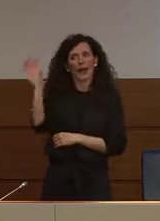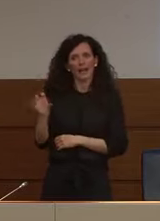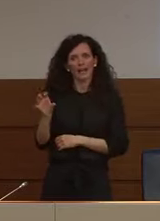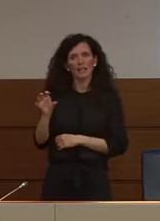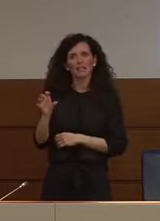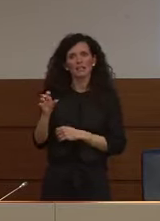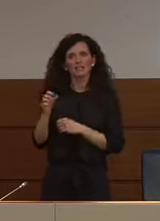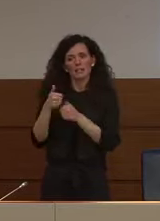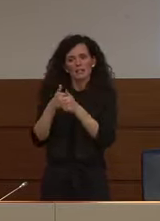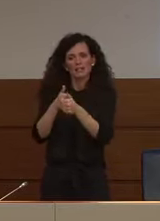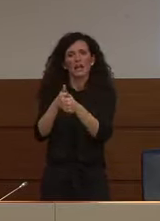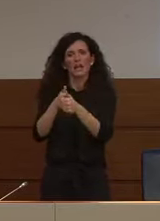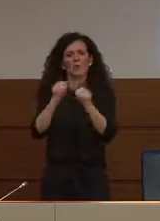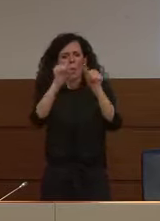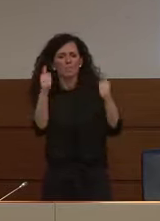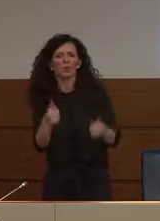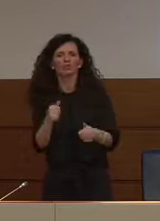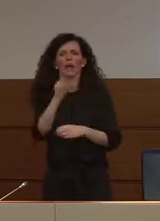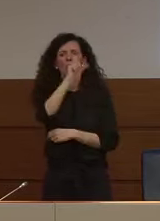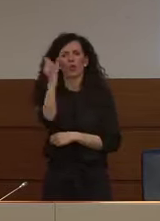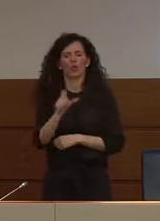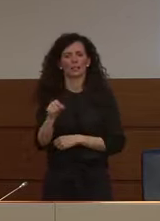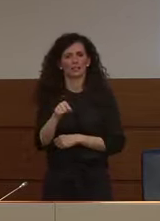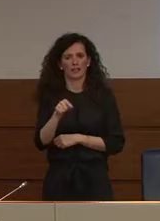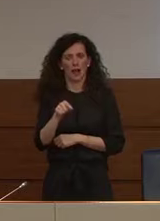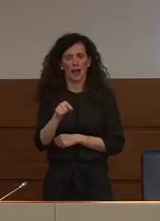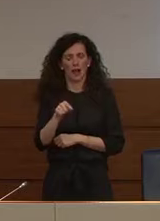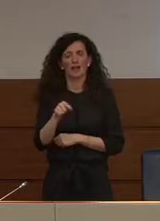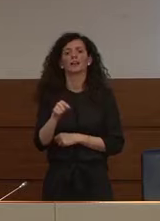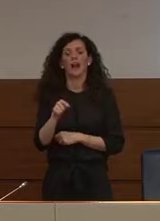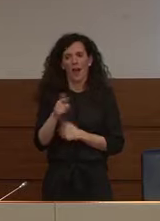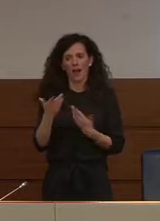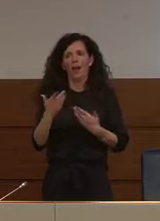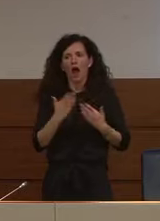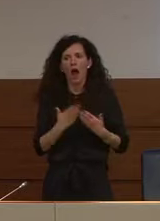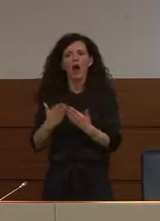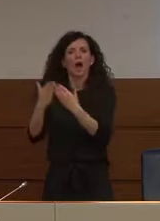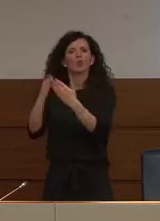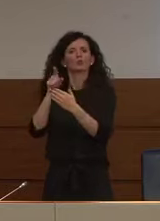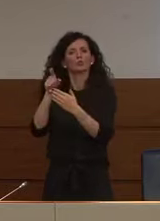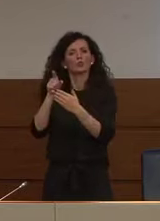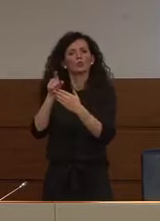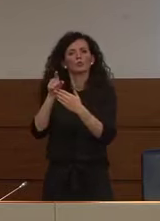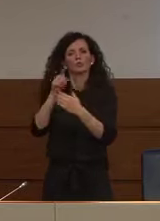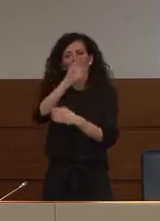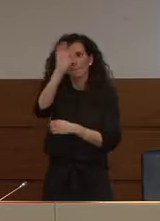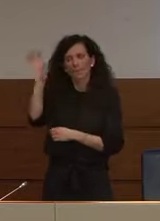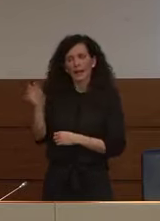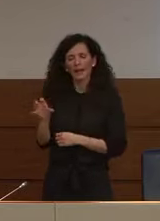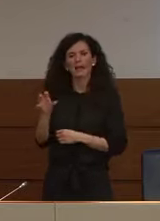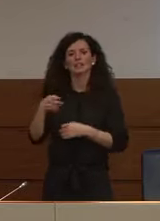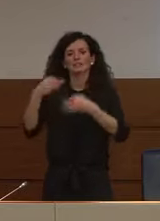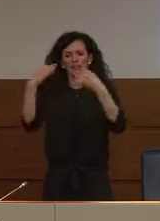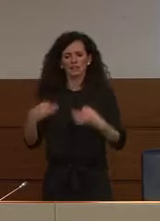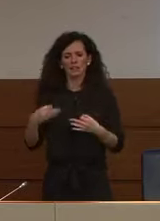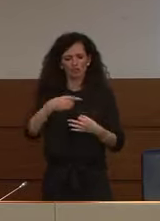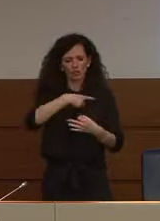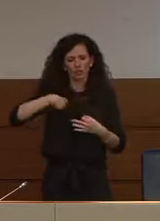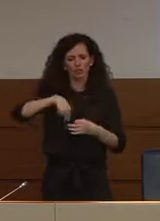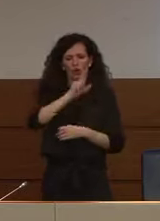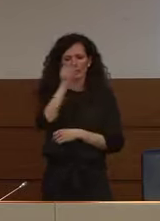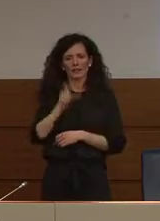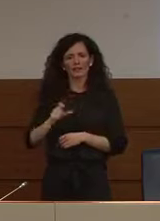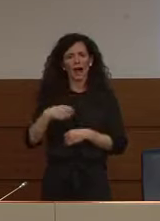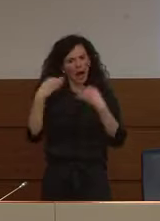supporta la bontà delle azioni intraprese e delle decisioni adottate